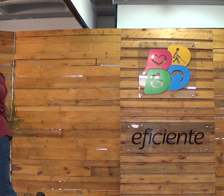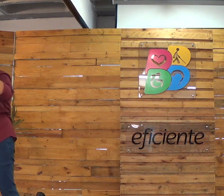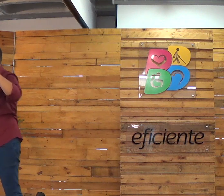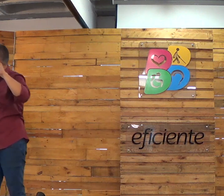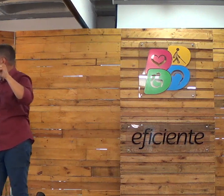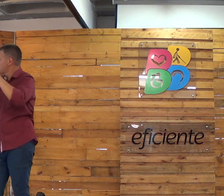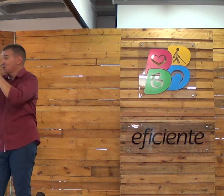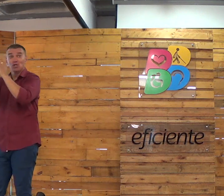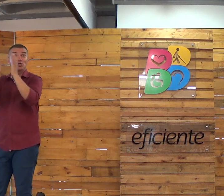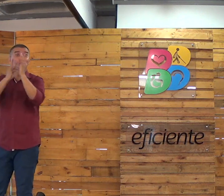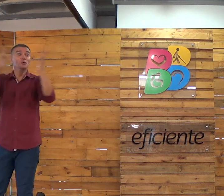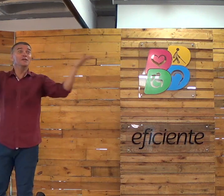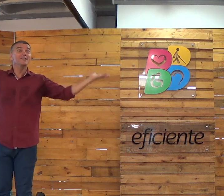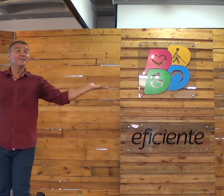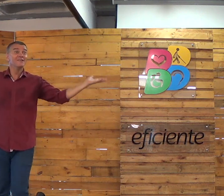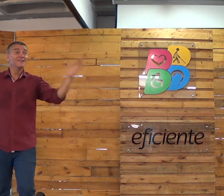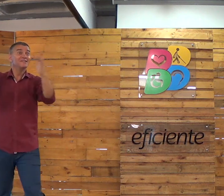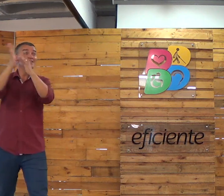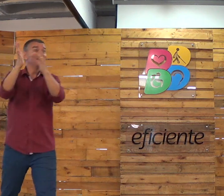Tenho o nome. A minha aflição é Jesus.